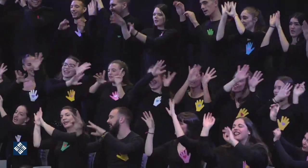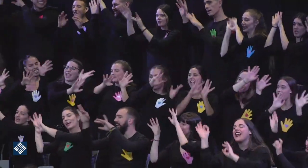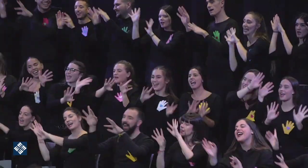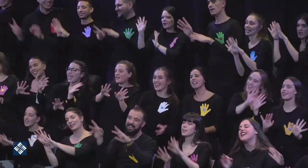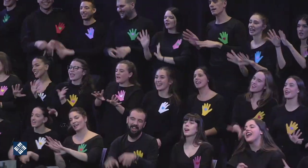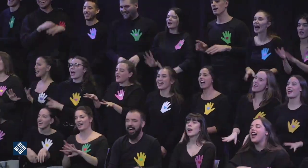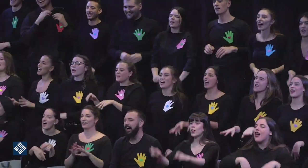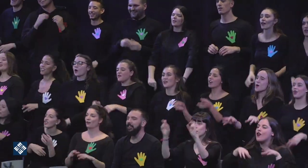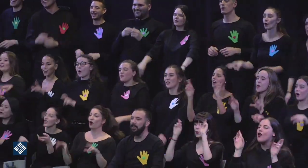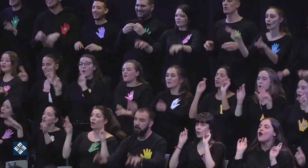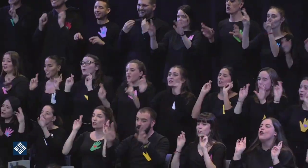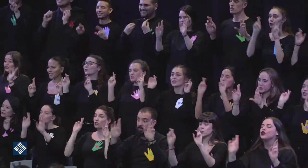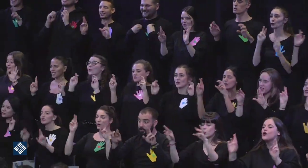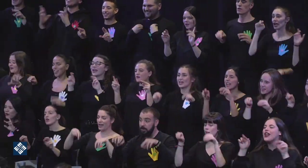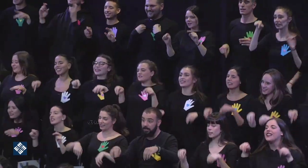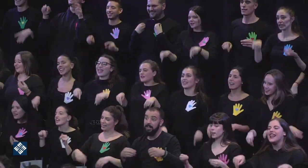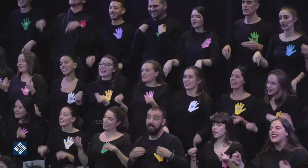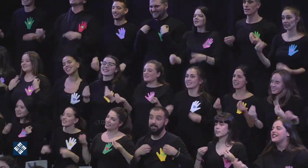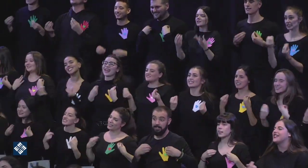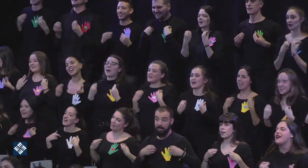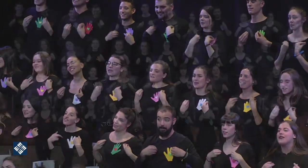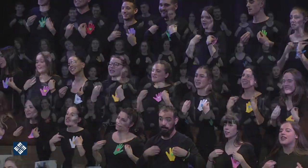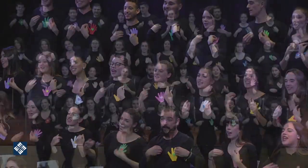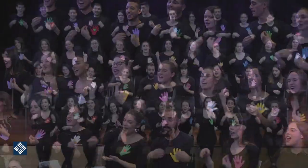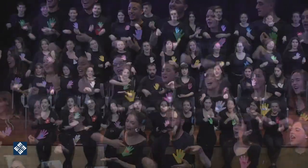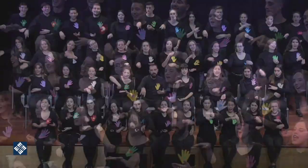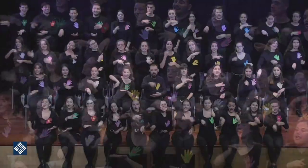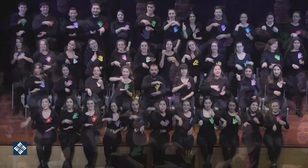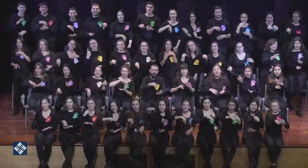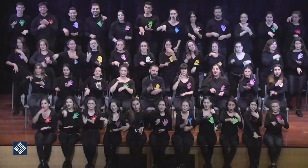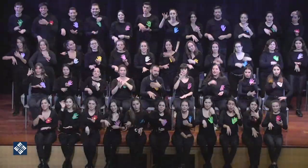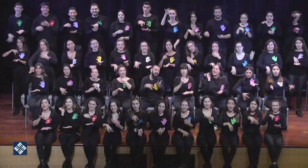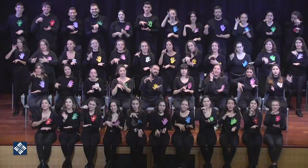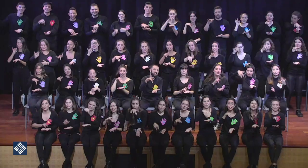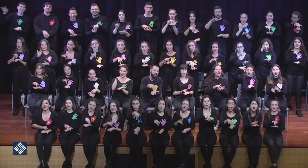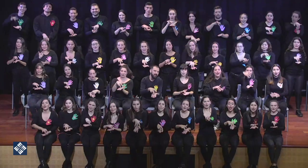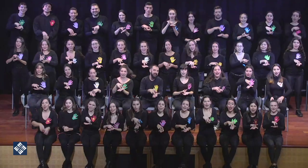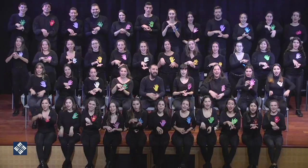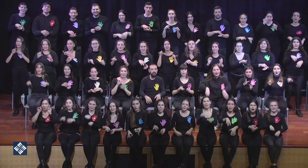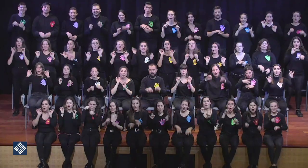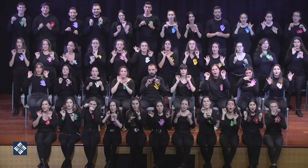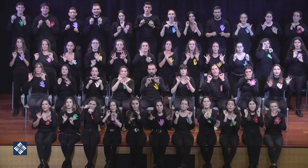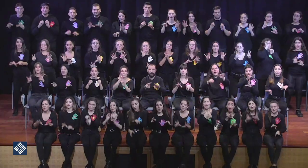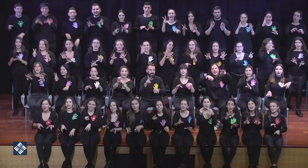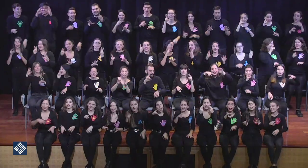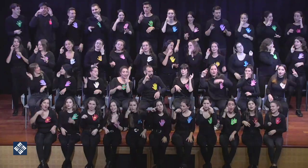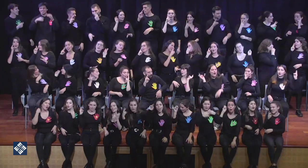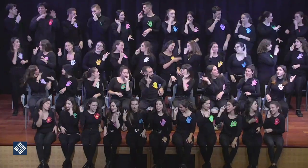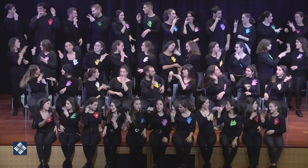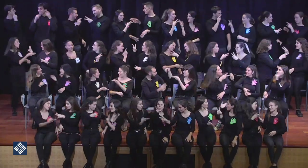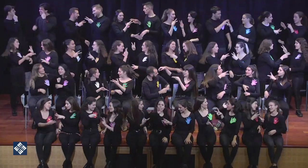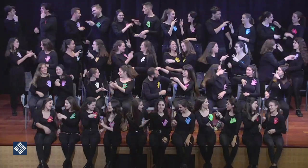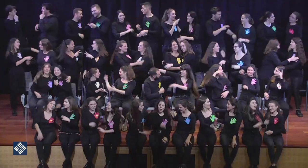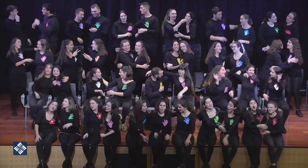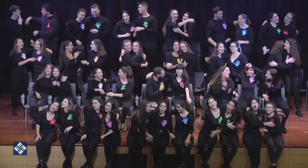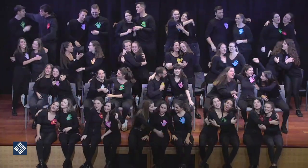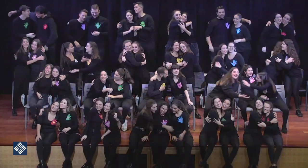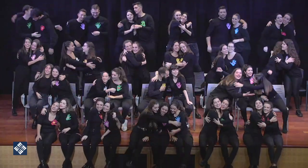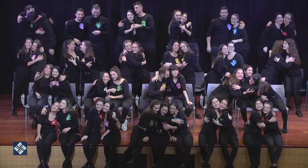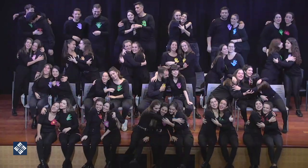que ha llegado, suerte de esta vida que nos ha tocado Magia cuando miro y te